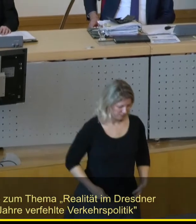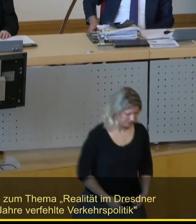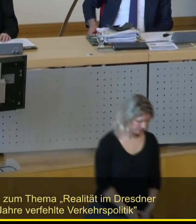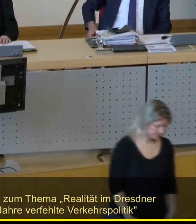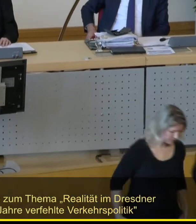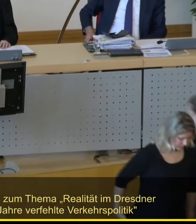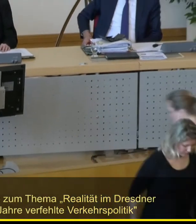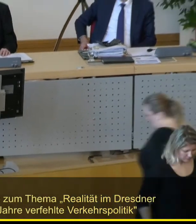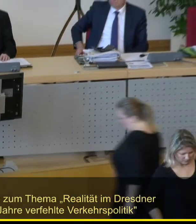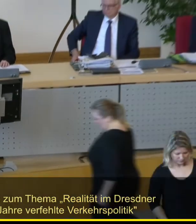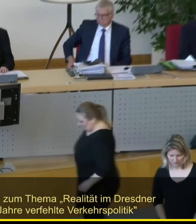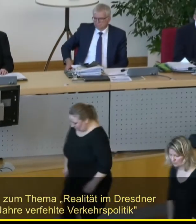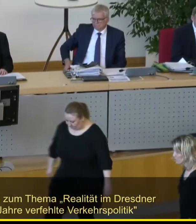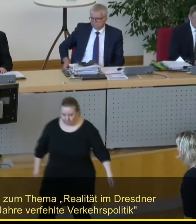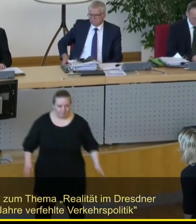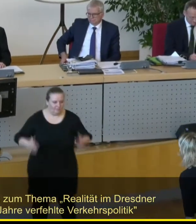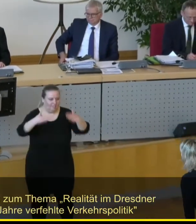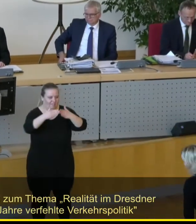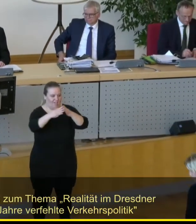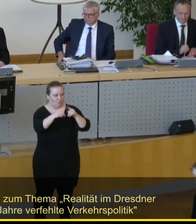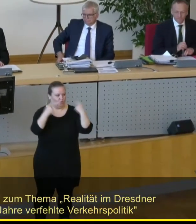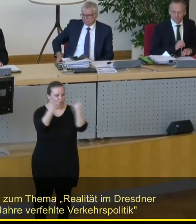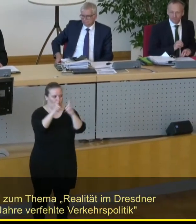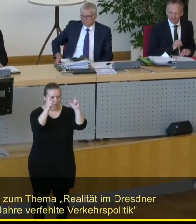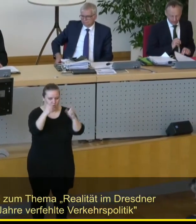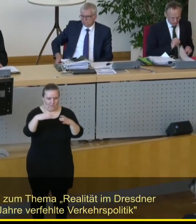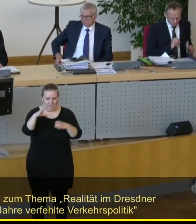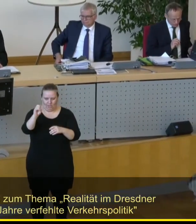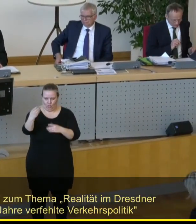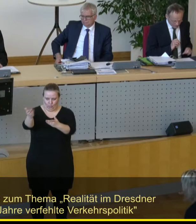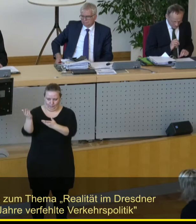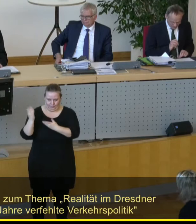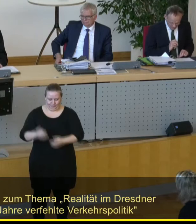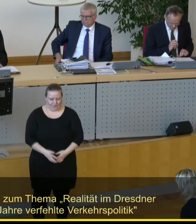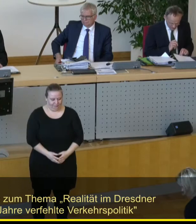Wir steigen ein in die Fraktionsrunde. Es beginnt die CDU-Fraktion, Herr Thiele.